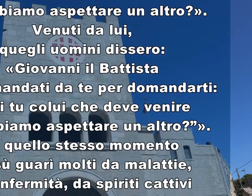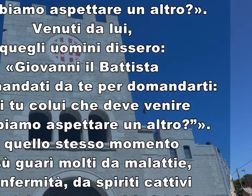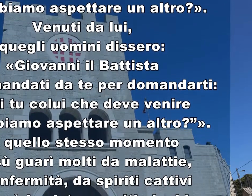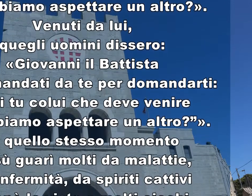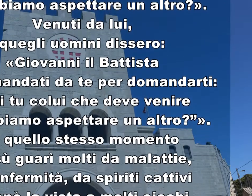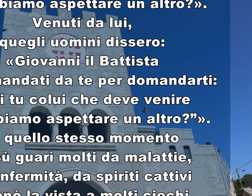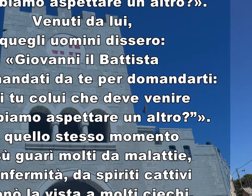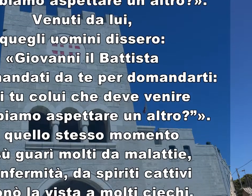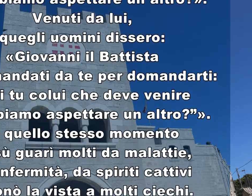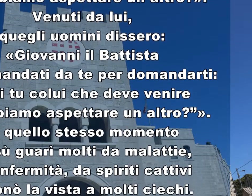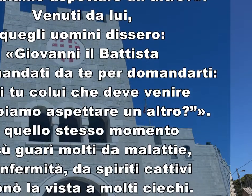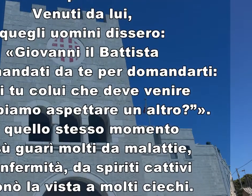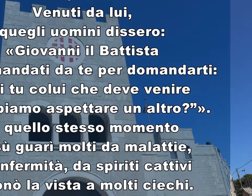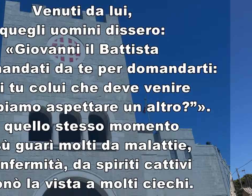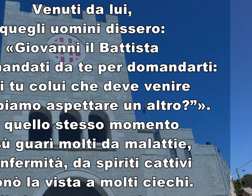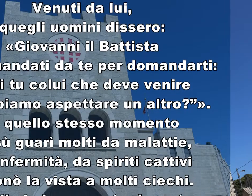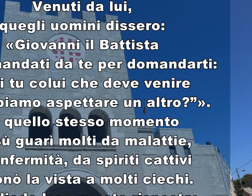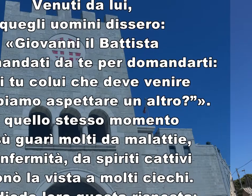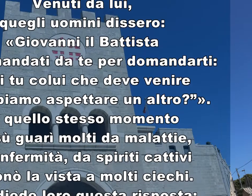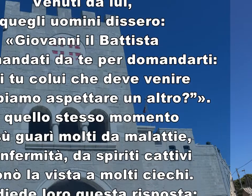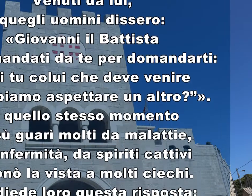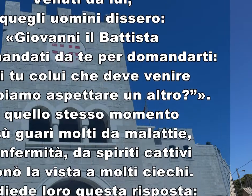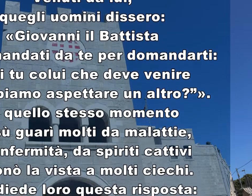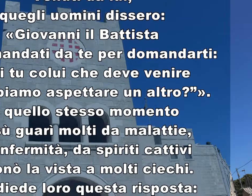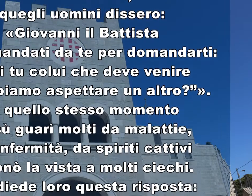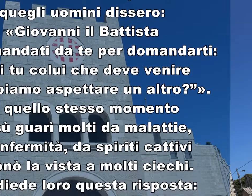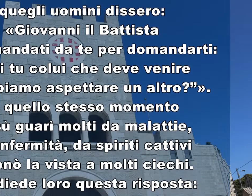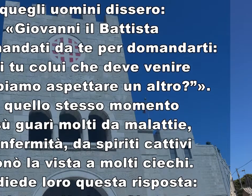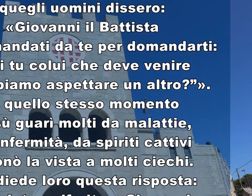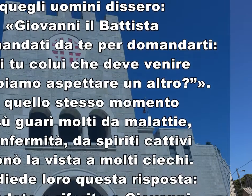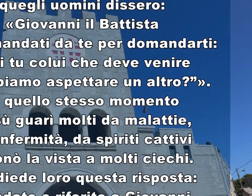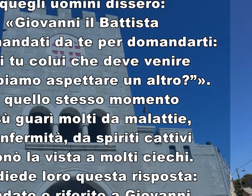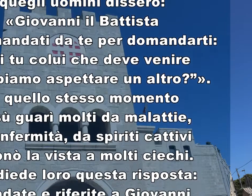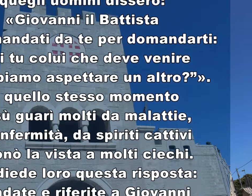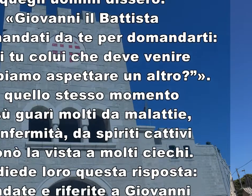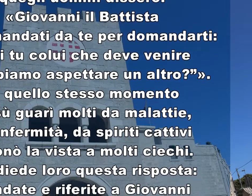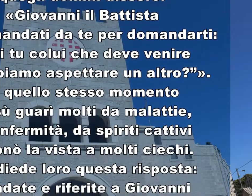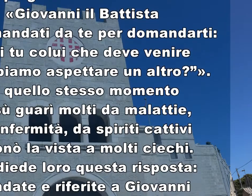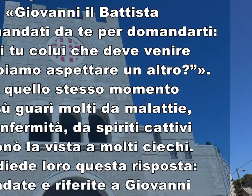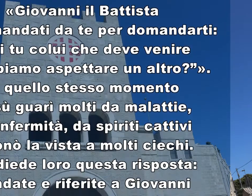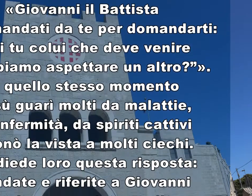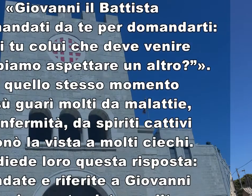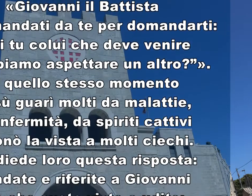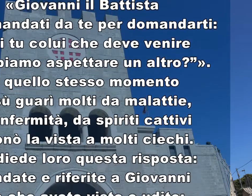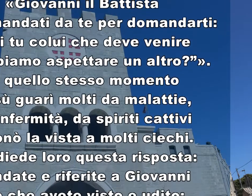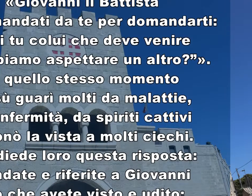da spiriti cattivi e donò la vista a molti ciechi. Poi diede loro questa risposta